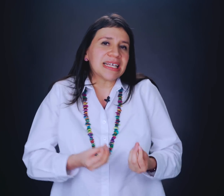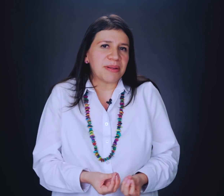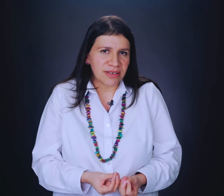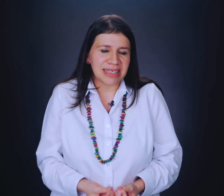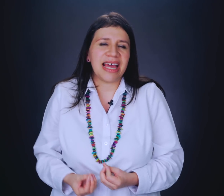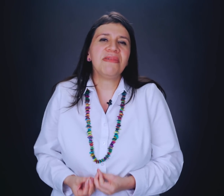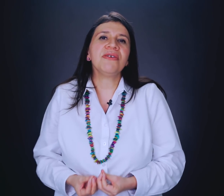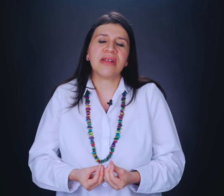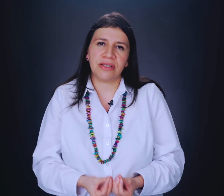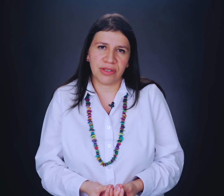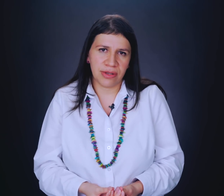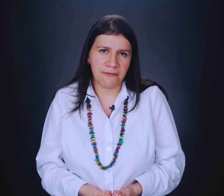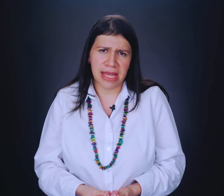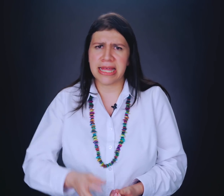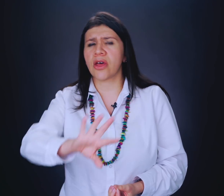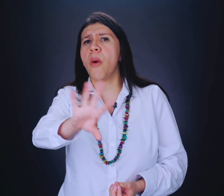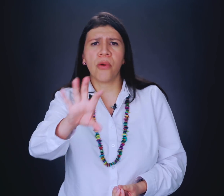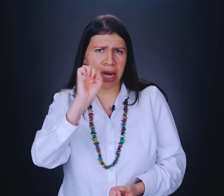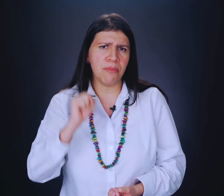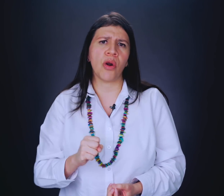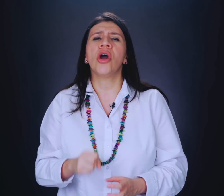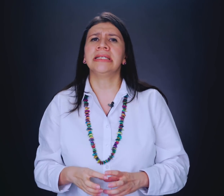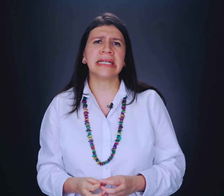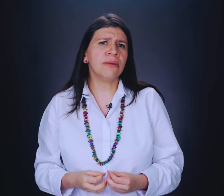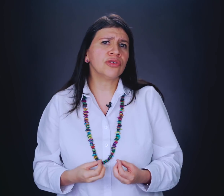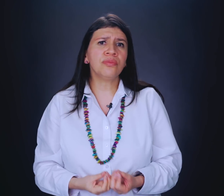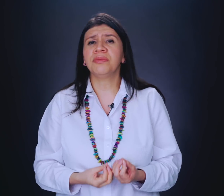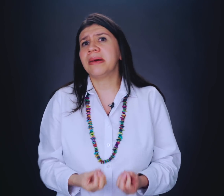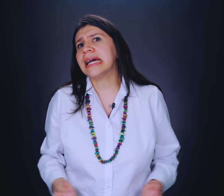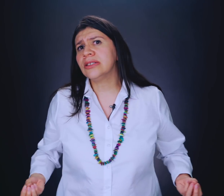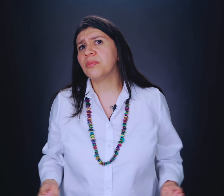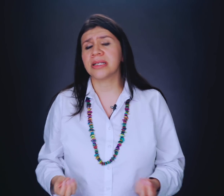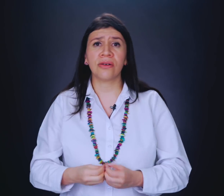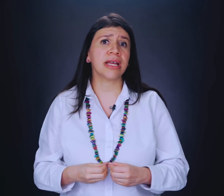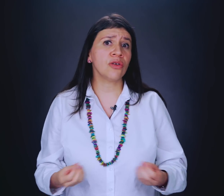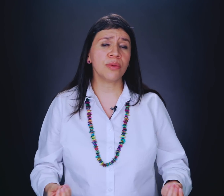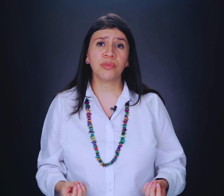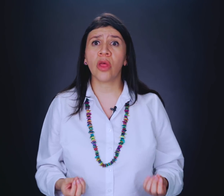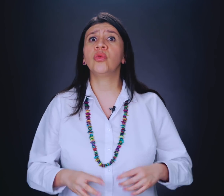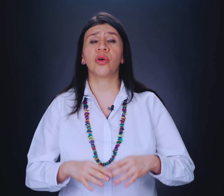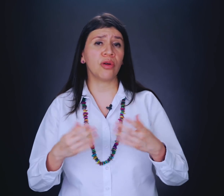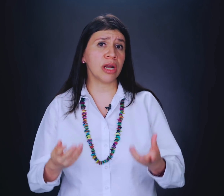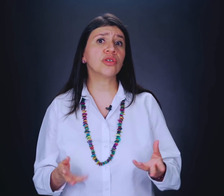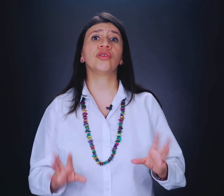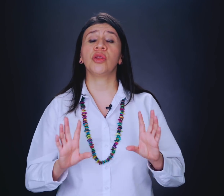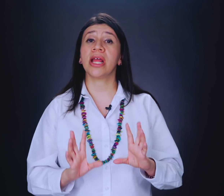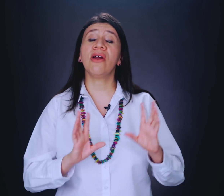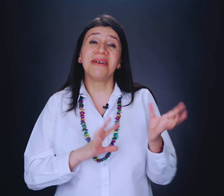las personas que han vivido una situación de infidelidad. O, por ejemplo, si dijéramos, no, pues mi pareja es súper celosa y nos hemos peleado mucho, pero queremos continuar. Y ahora va